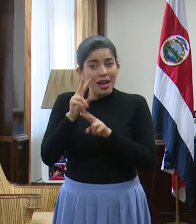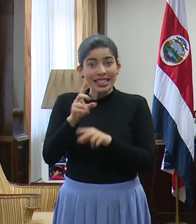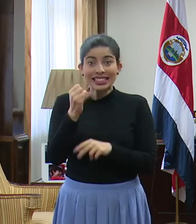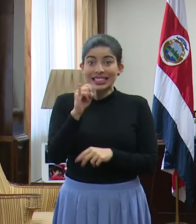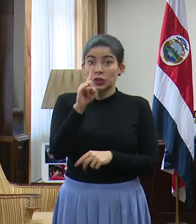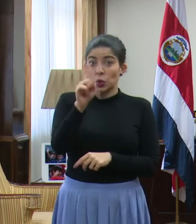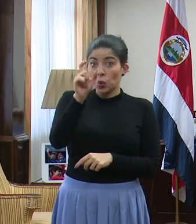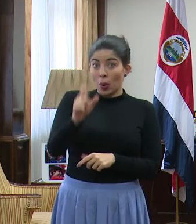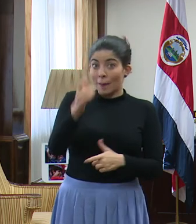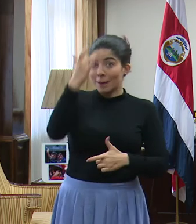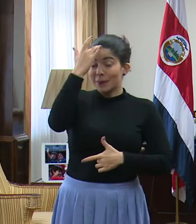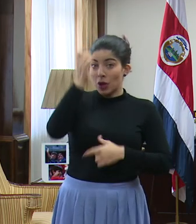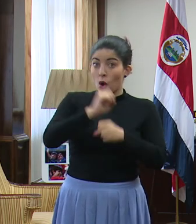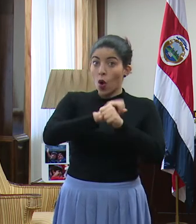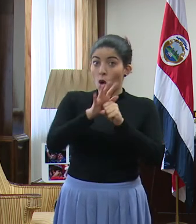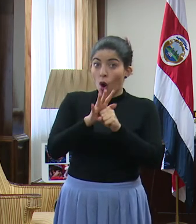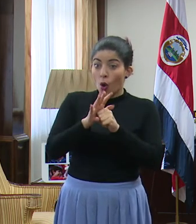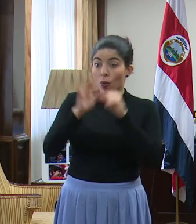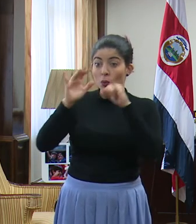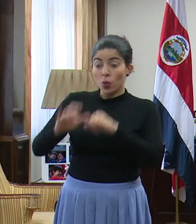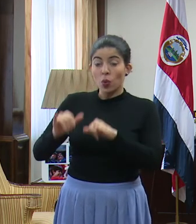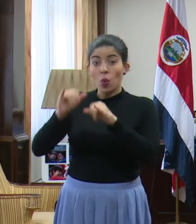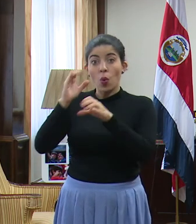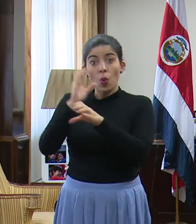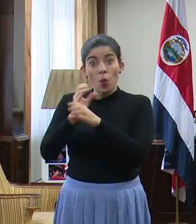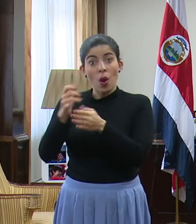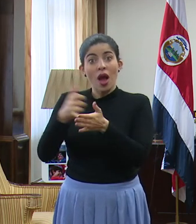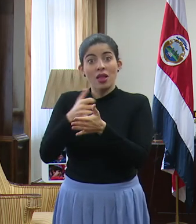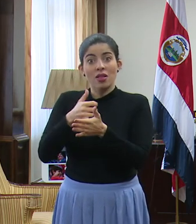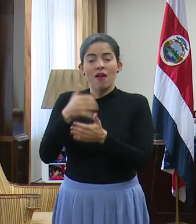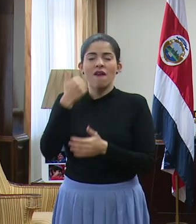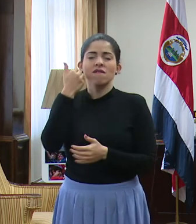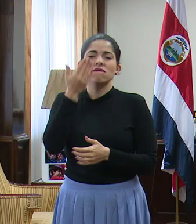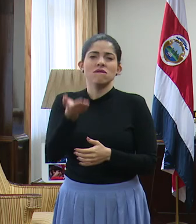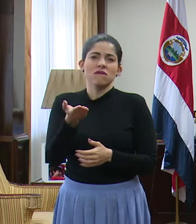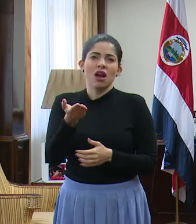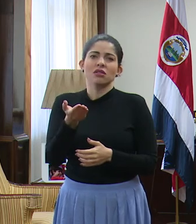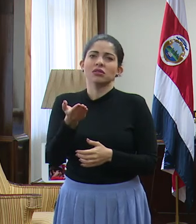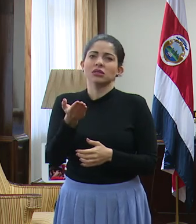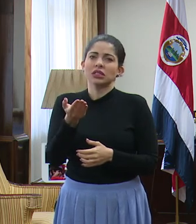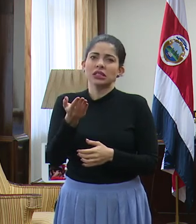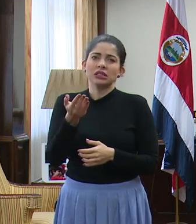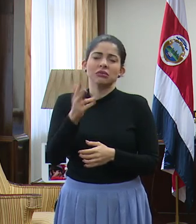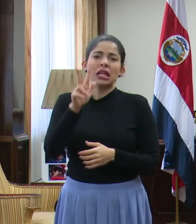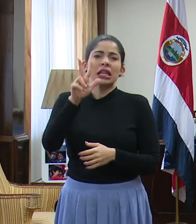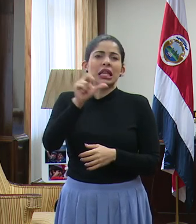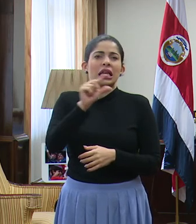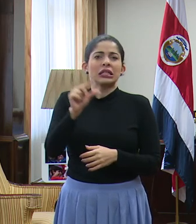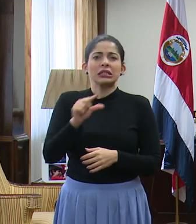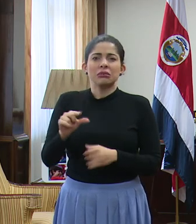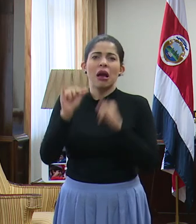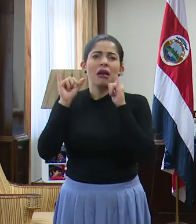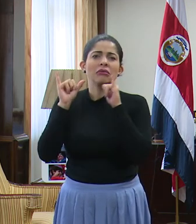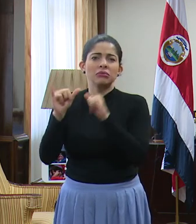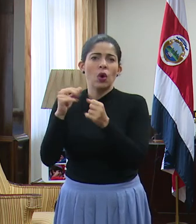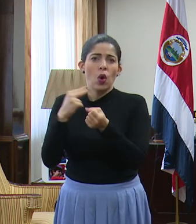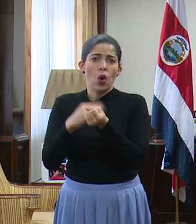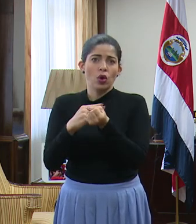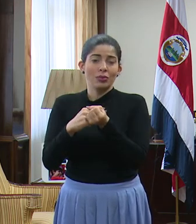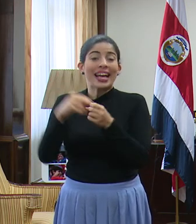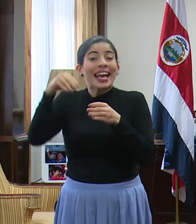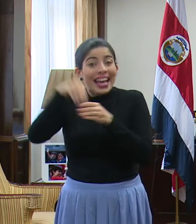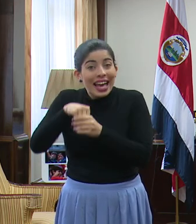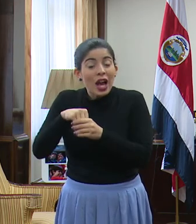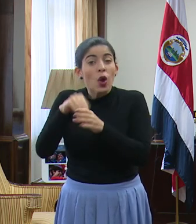paciente con COVID-19 en cuidados intensivos fácil puede superar las tres semanas de hospitalización en